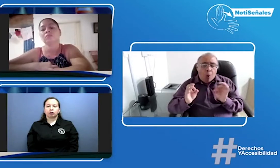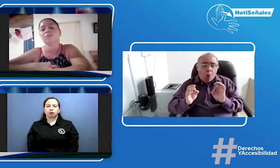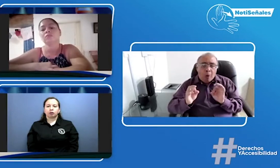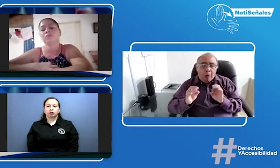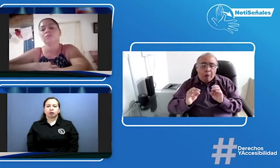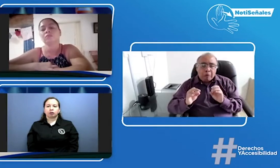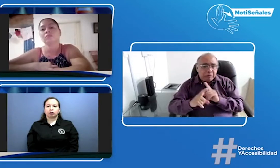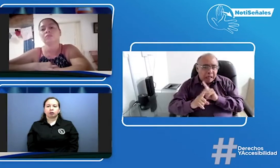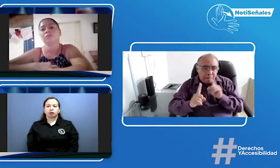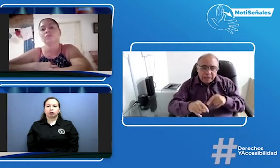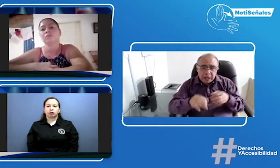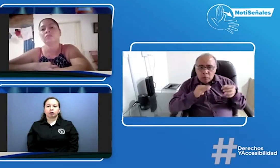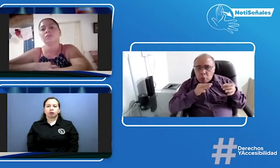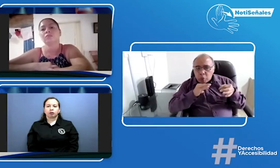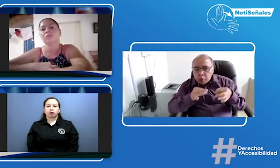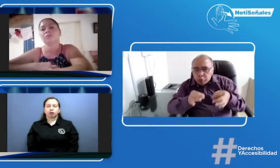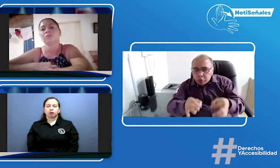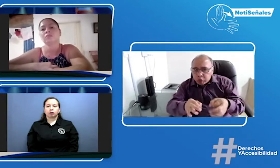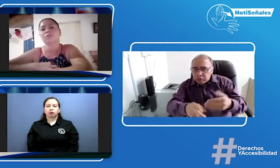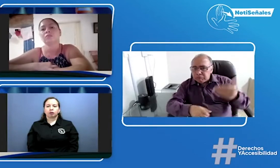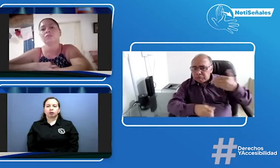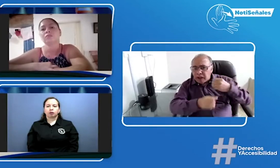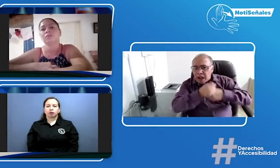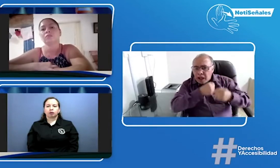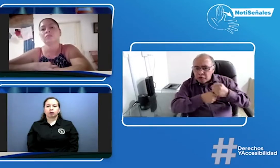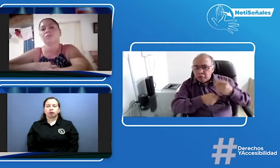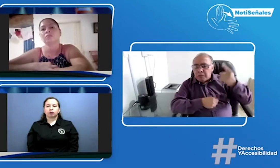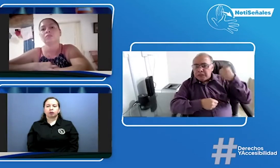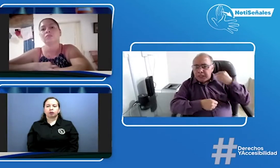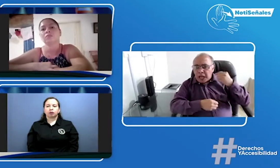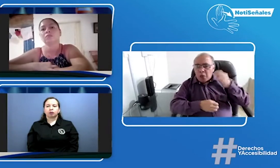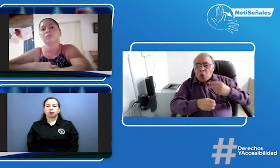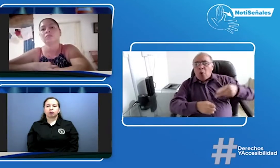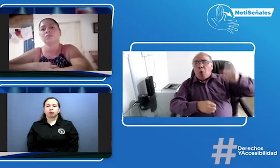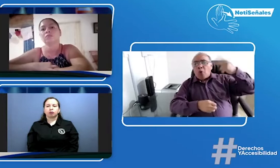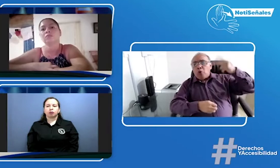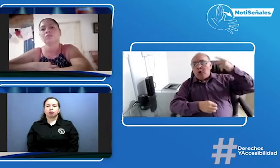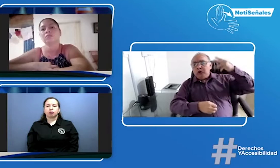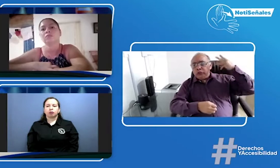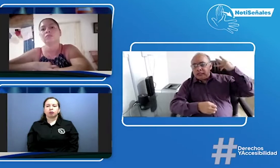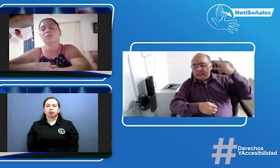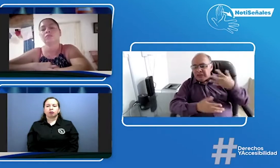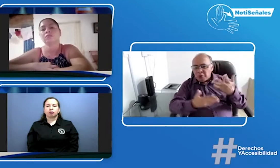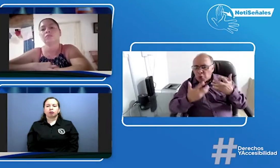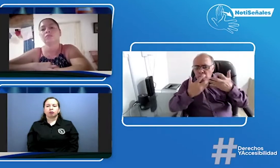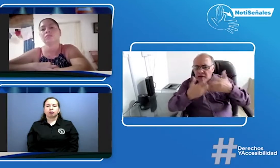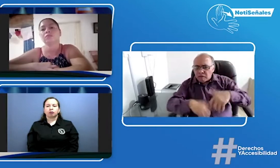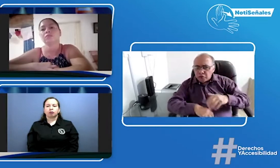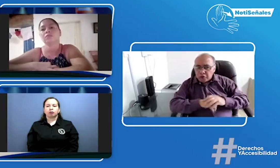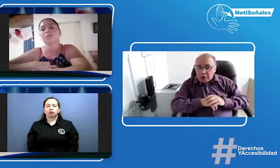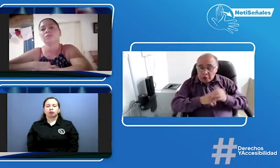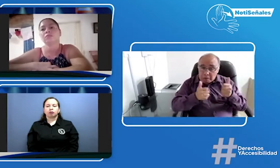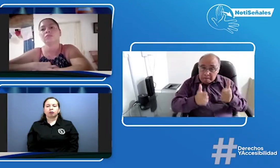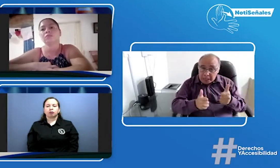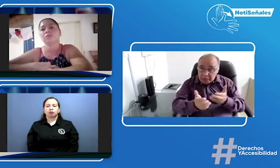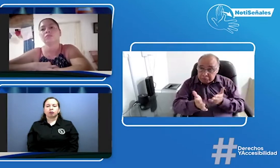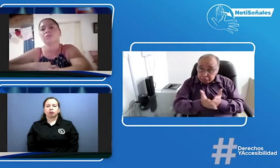educativo, si era por el año completo, si lo contrataban o la contrataban a esa persona ya